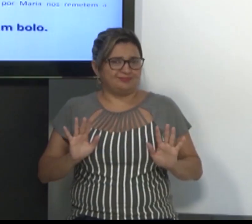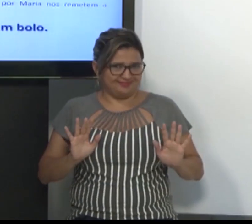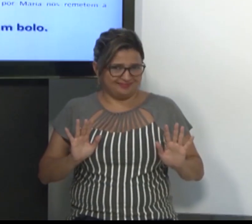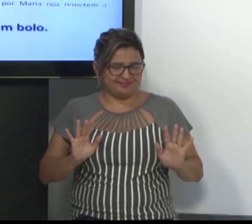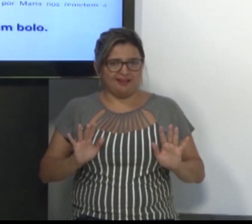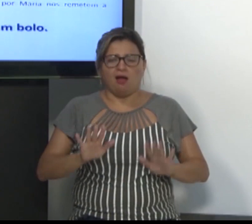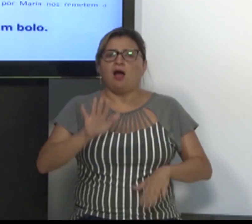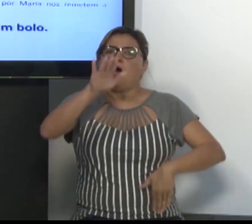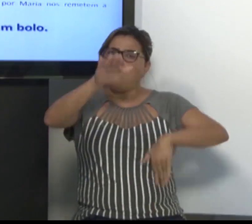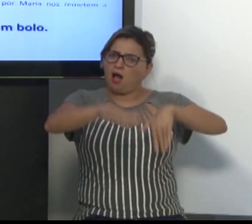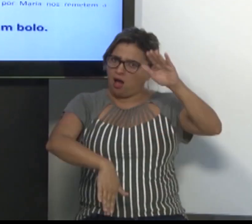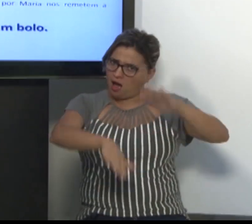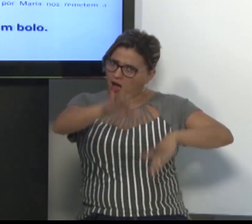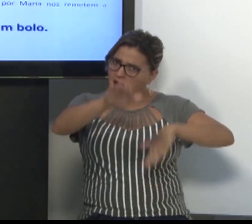Um outro exemplo.